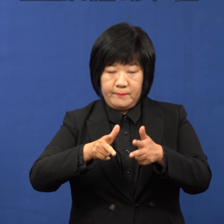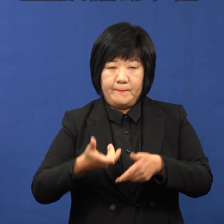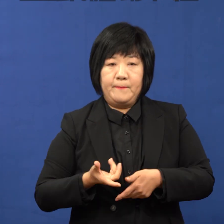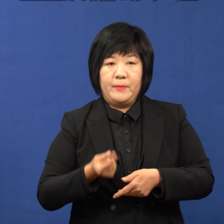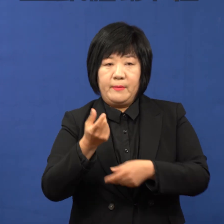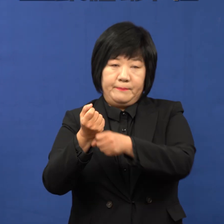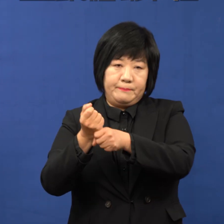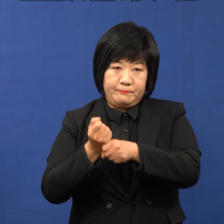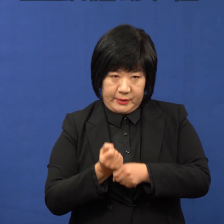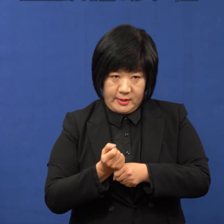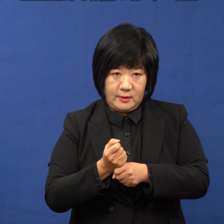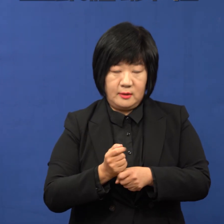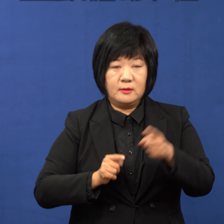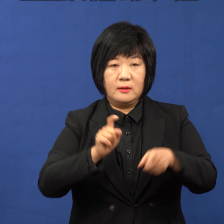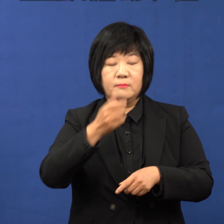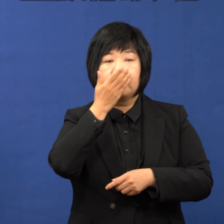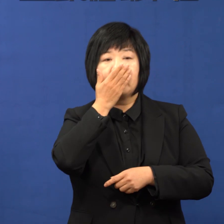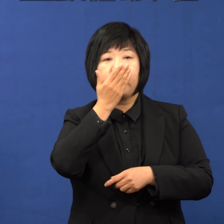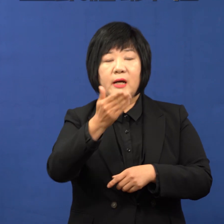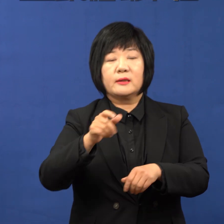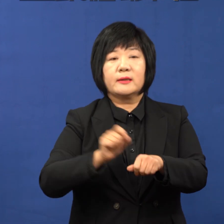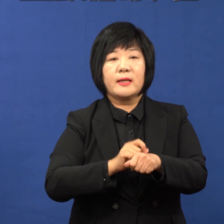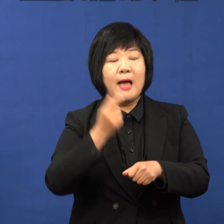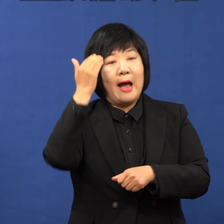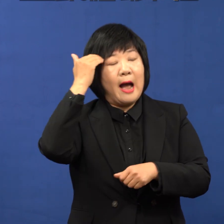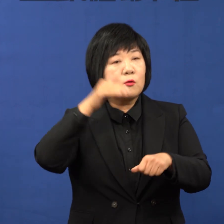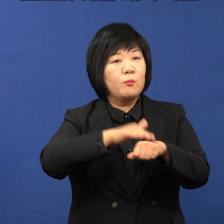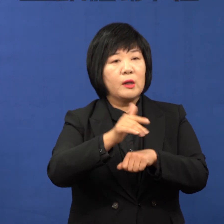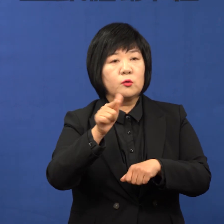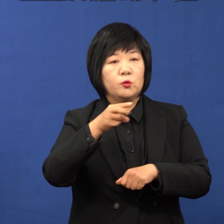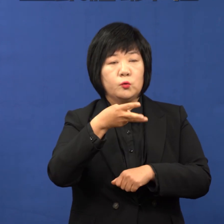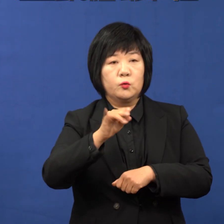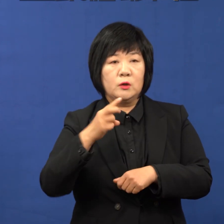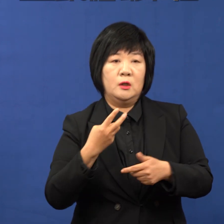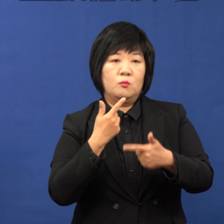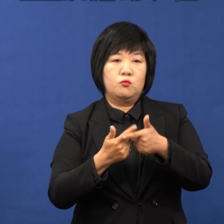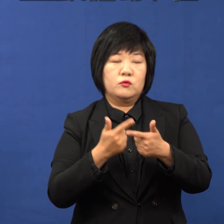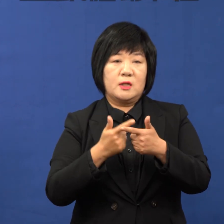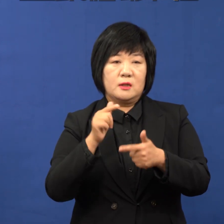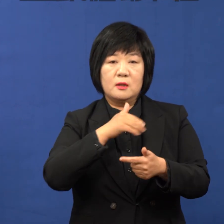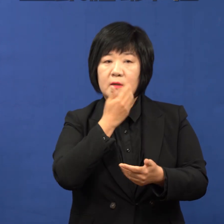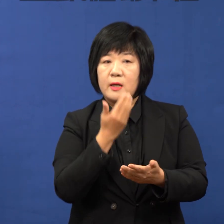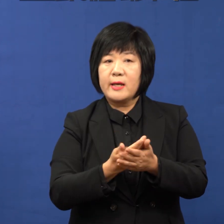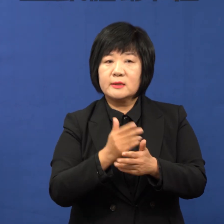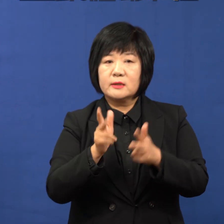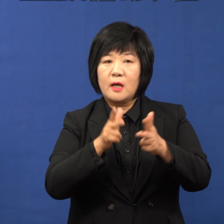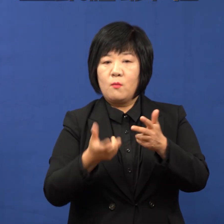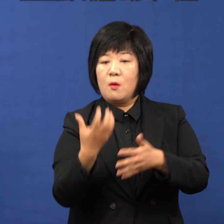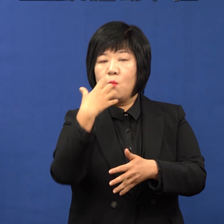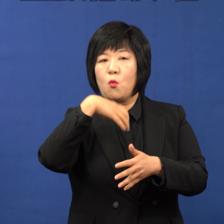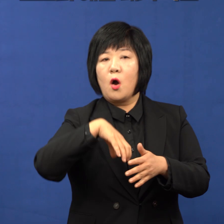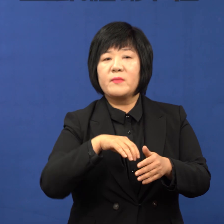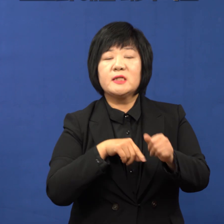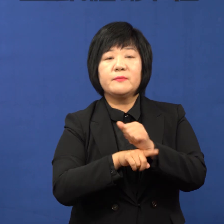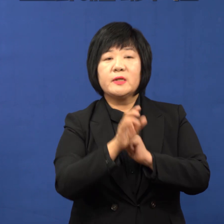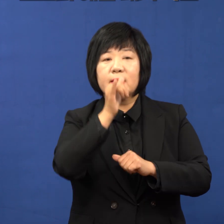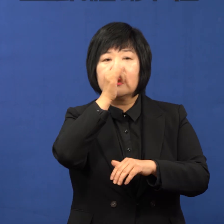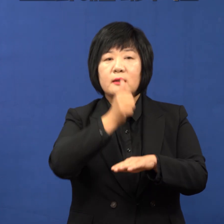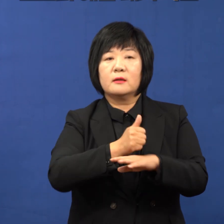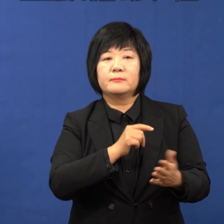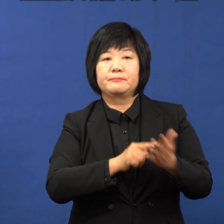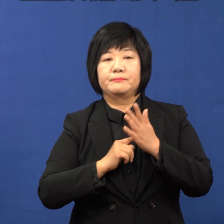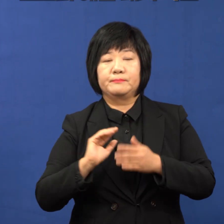있게 되었습니다. 특히 한국판 뉴딜에 부산시 핵심 사업을 다수 포함시키는 의미 있는 성과를